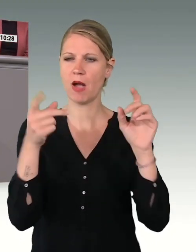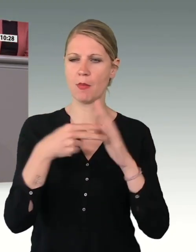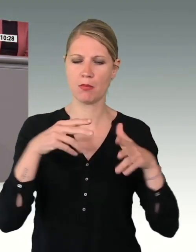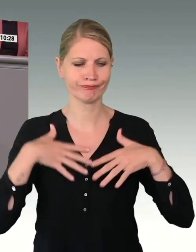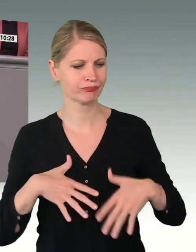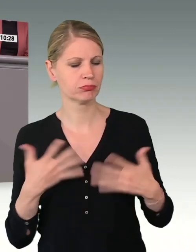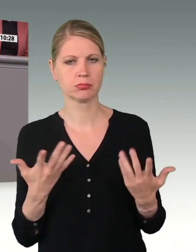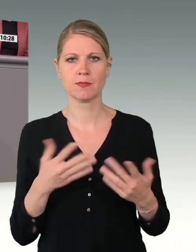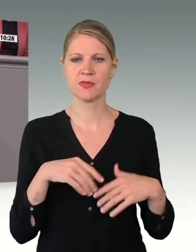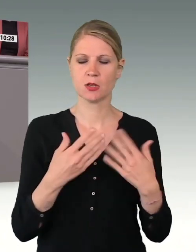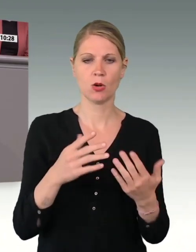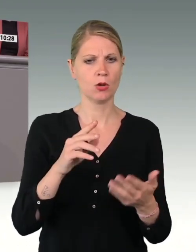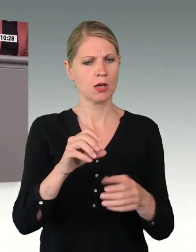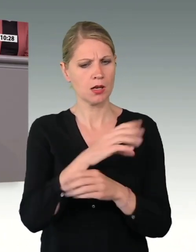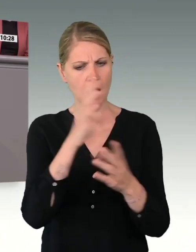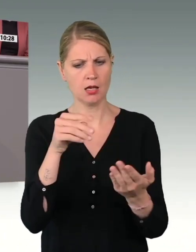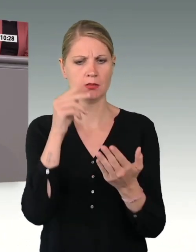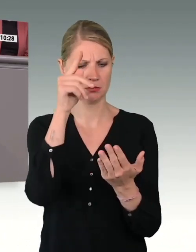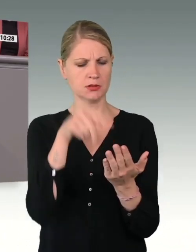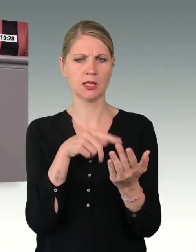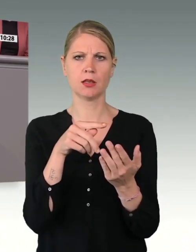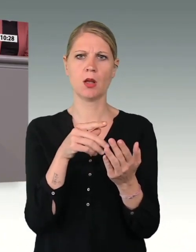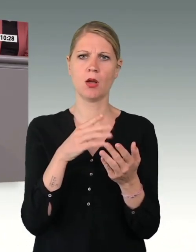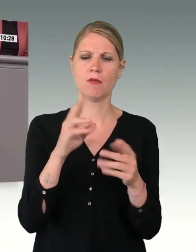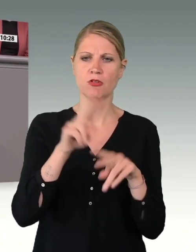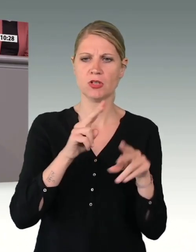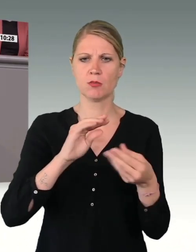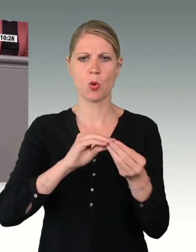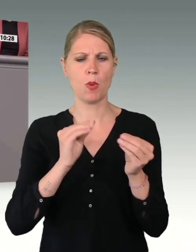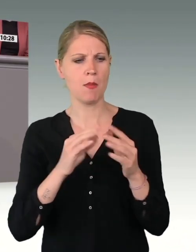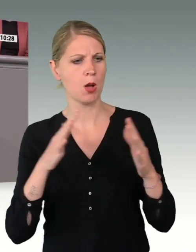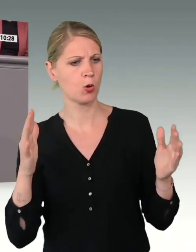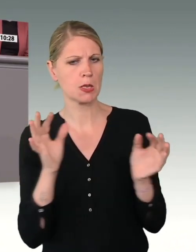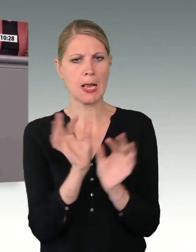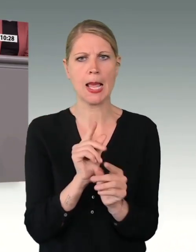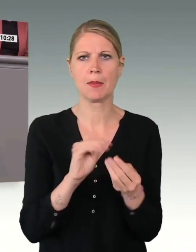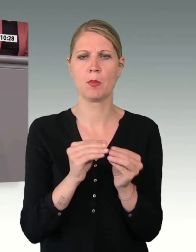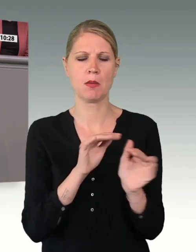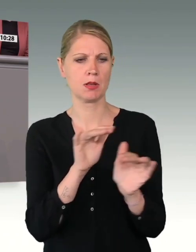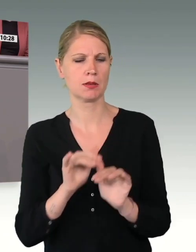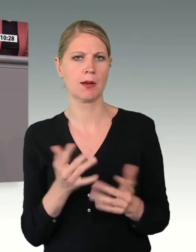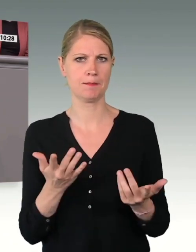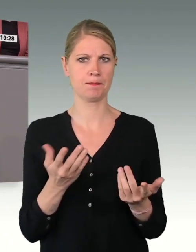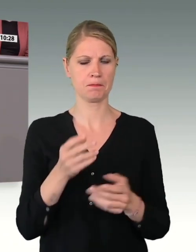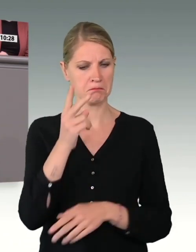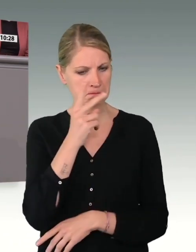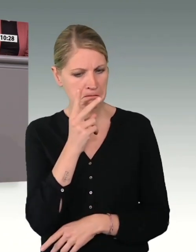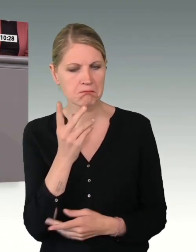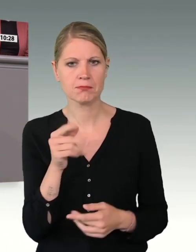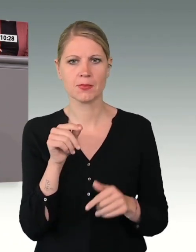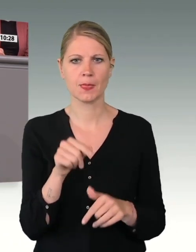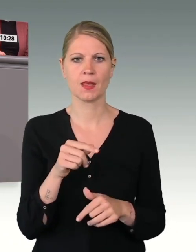Probleme unserer Parlamentsarmee einzutauchen. Das Amt der Wehrbeauftragten in Deutschland ist weltweit